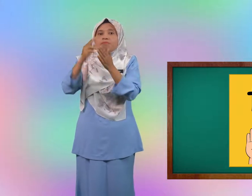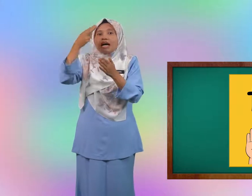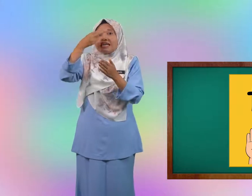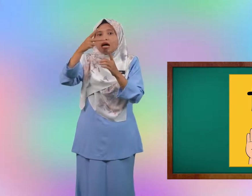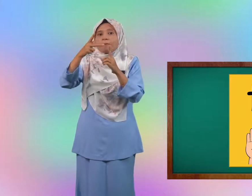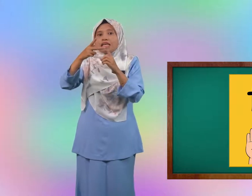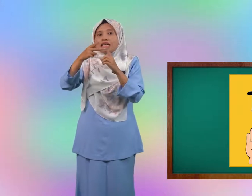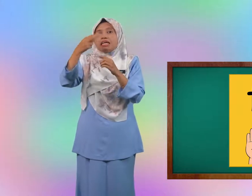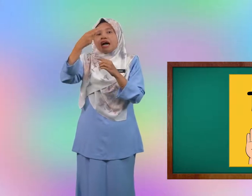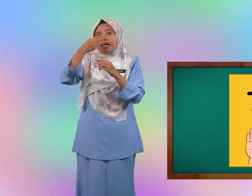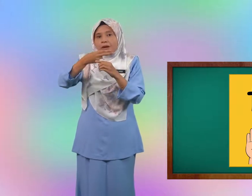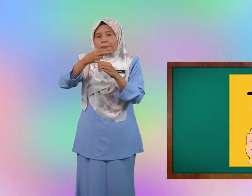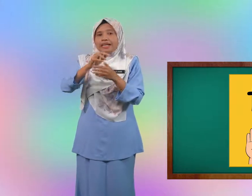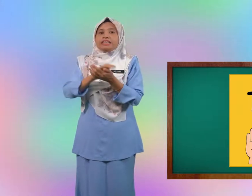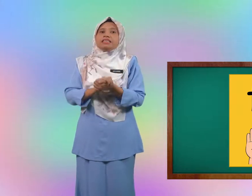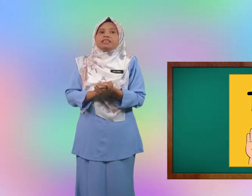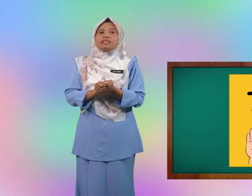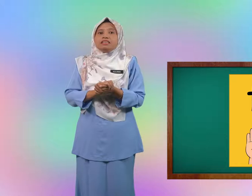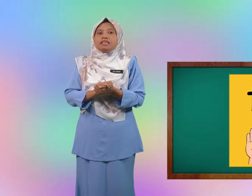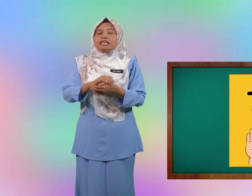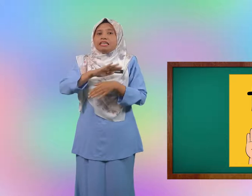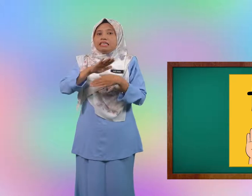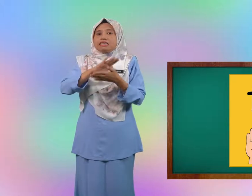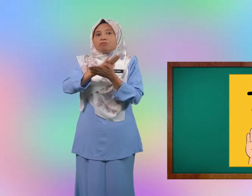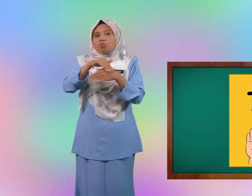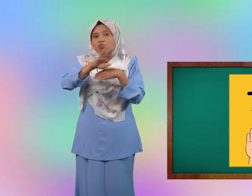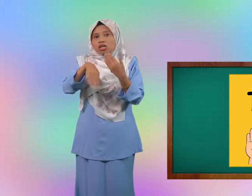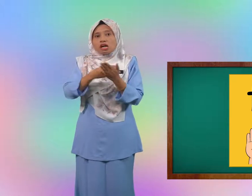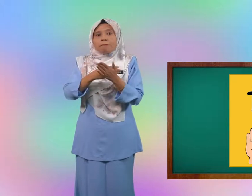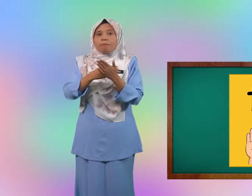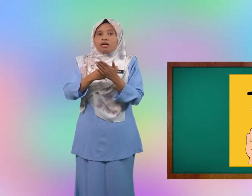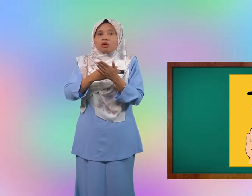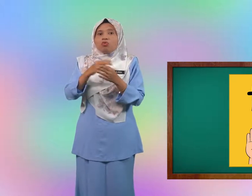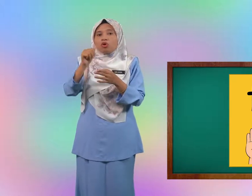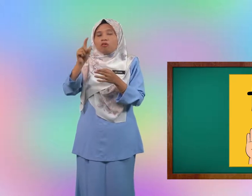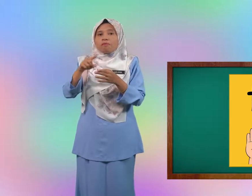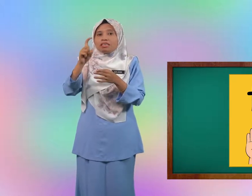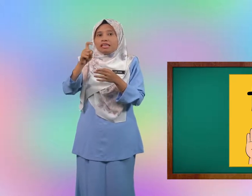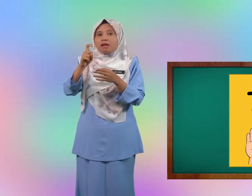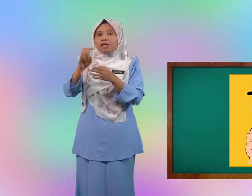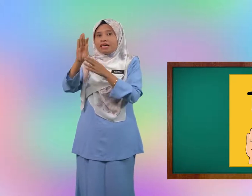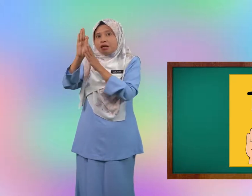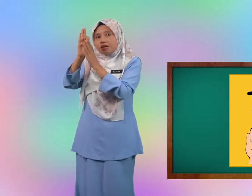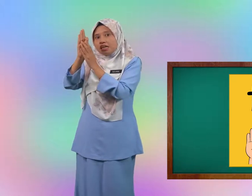menghadap ke hadapan. Jadi semua huruf mesti menghadap ke